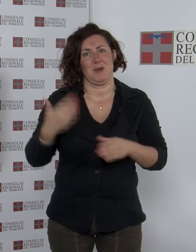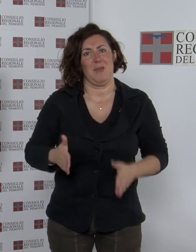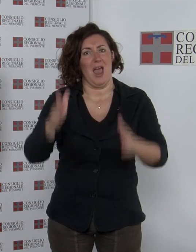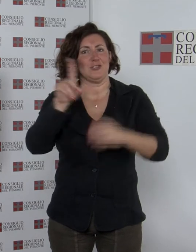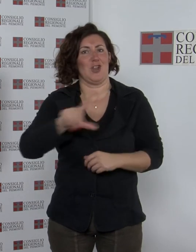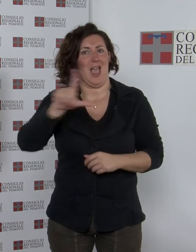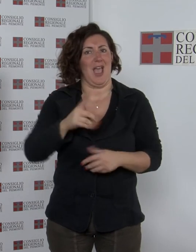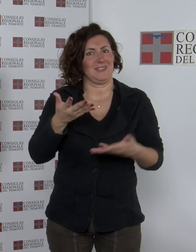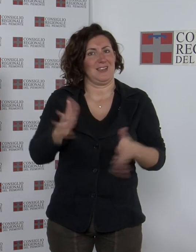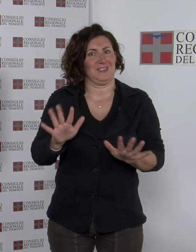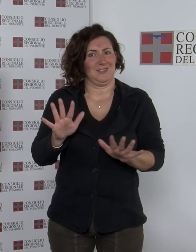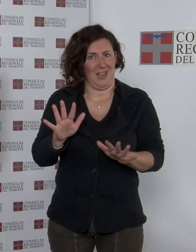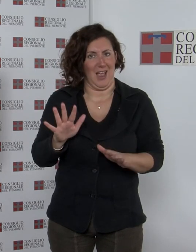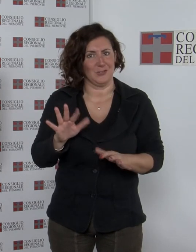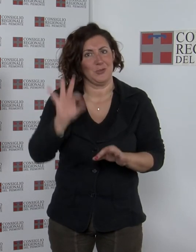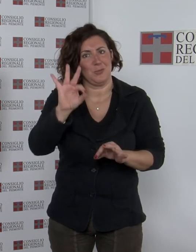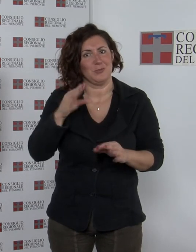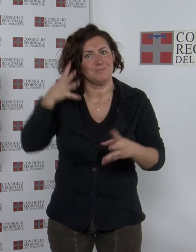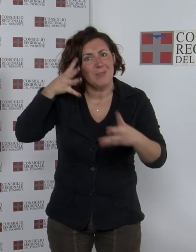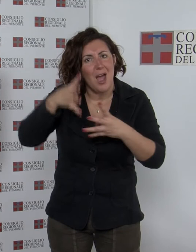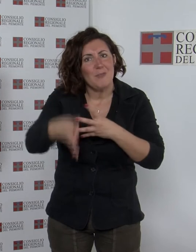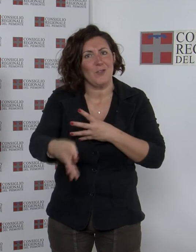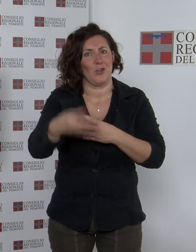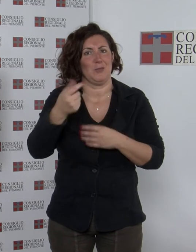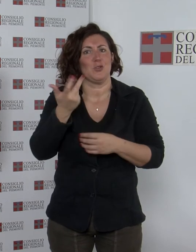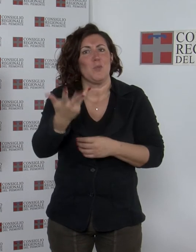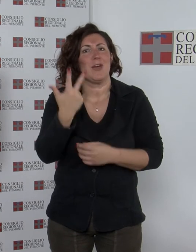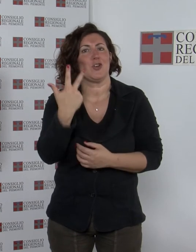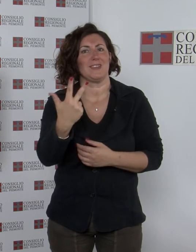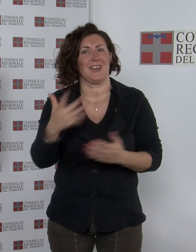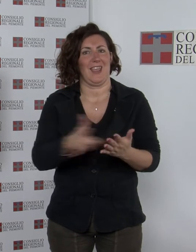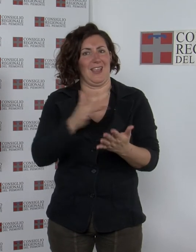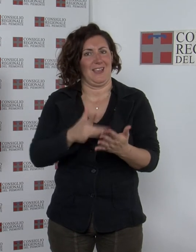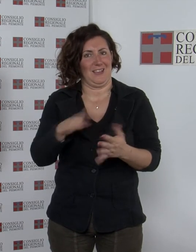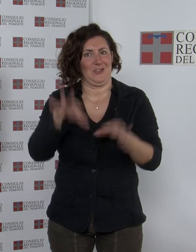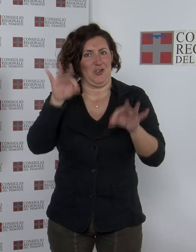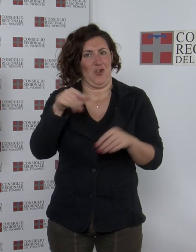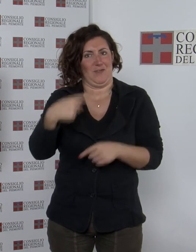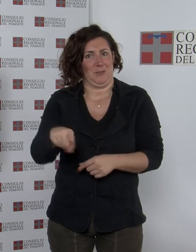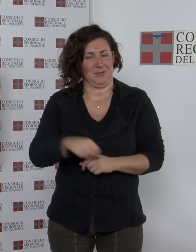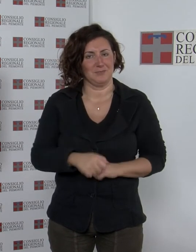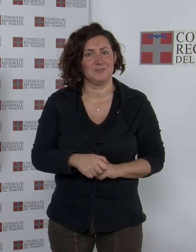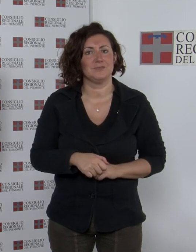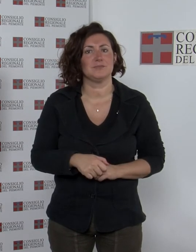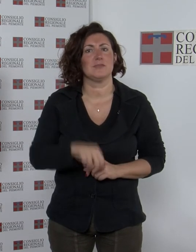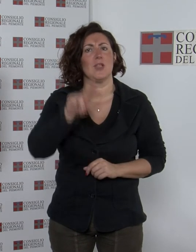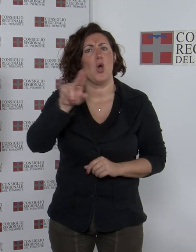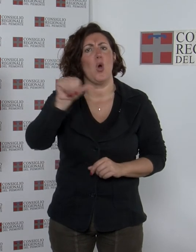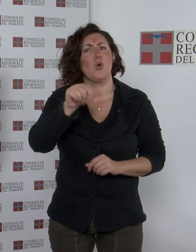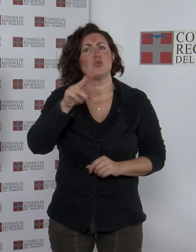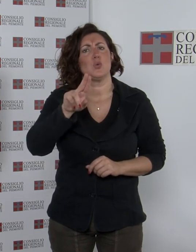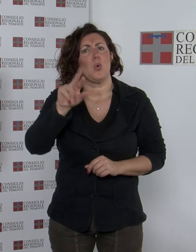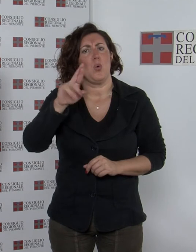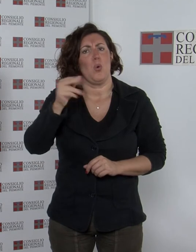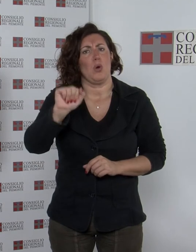approfondimento del numero 3 del magazine notizie riflettere sulla piaga dell'usura l'osservatorio sull'usura si è riunito